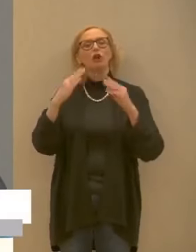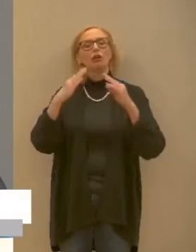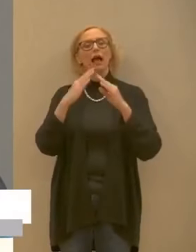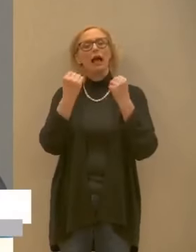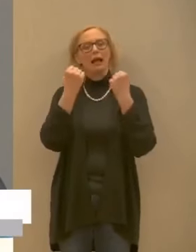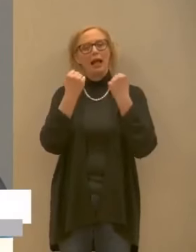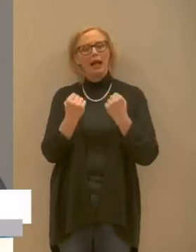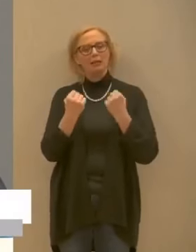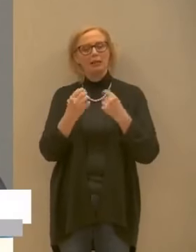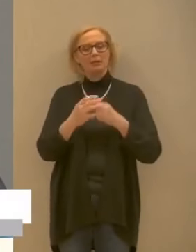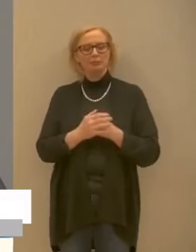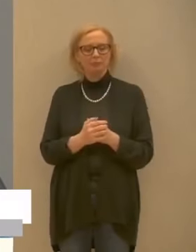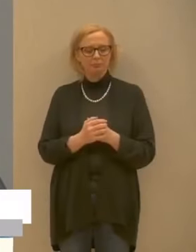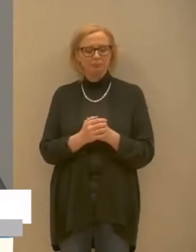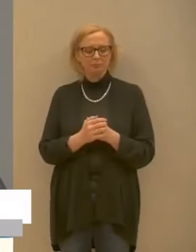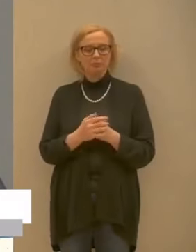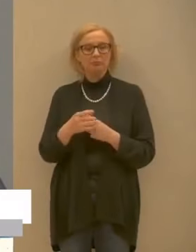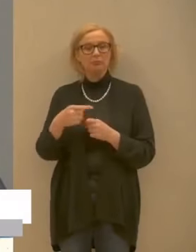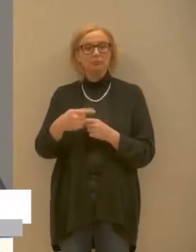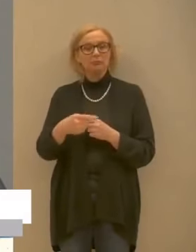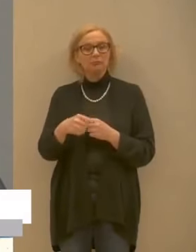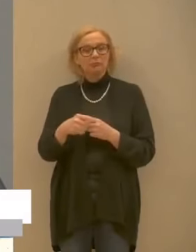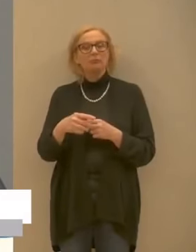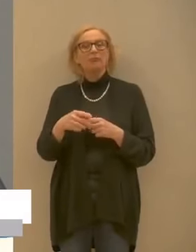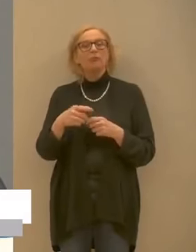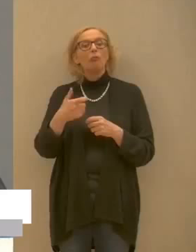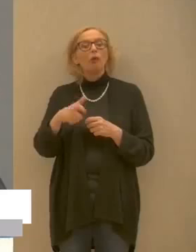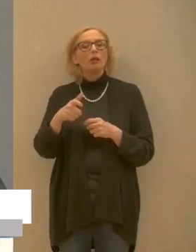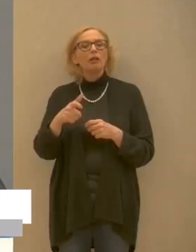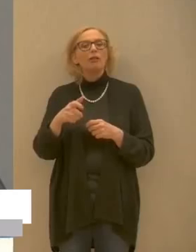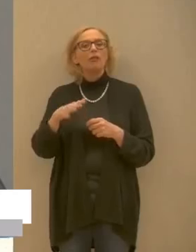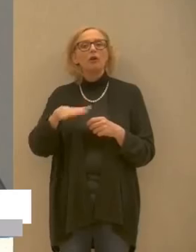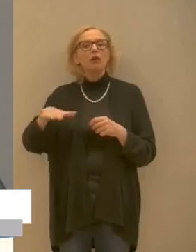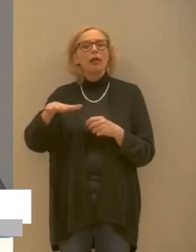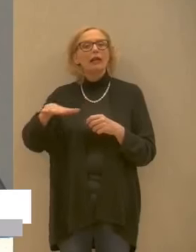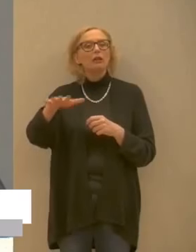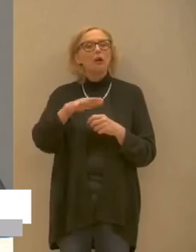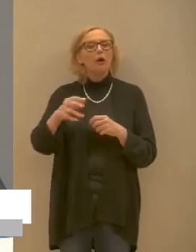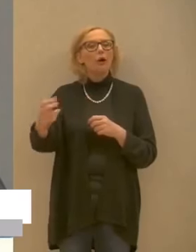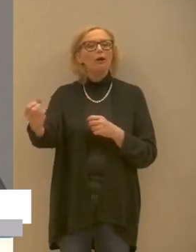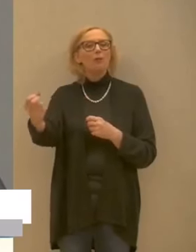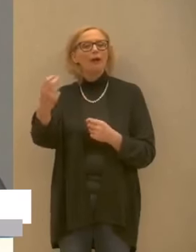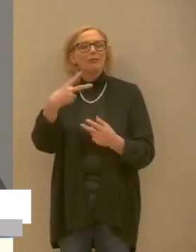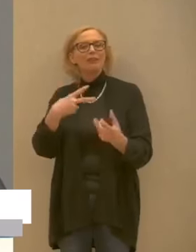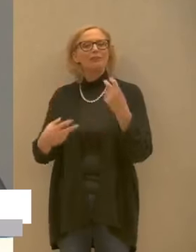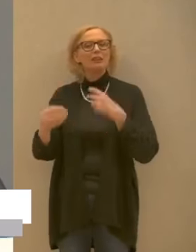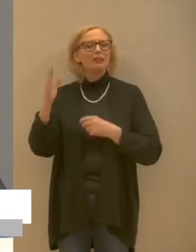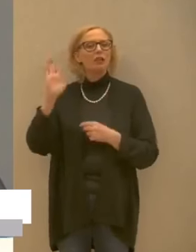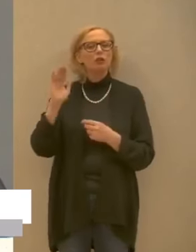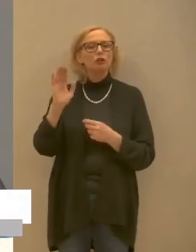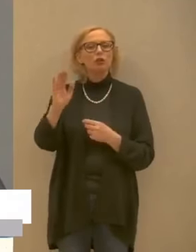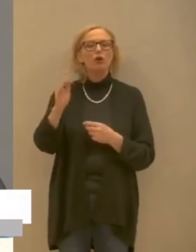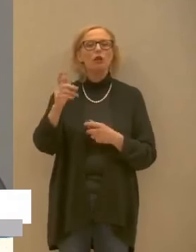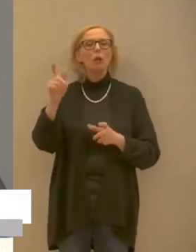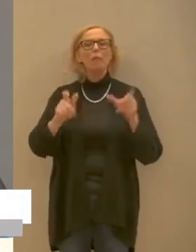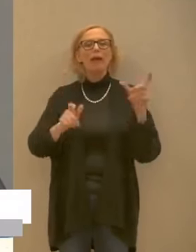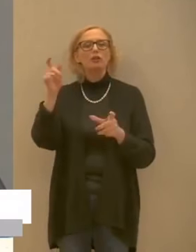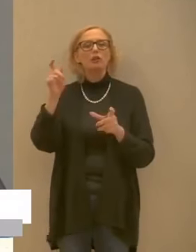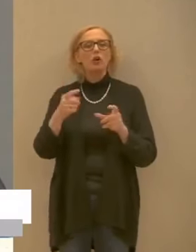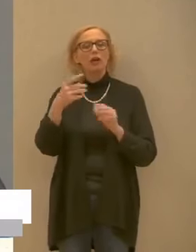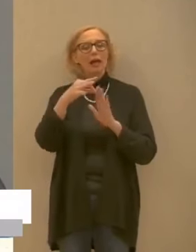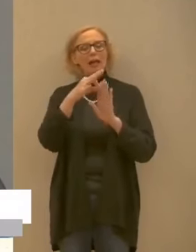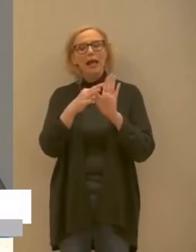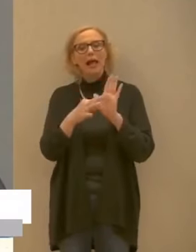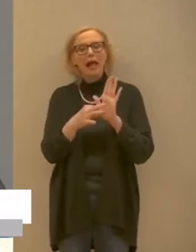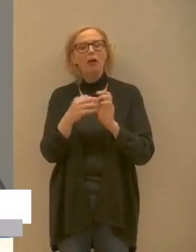Facciamo questo perché dai territori ci giungono segnali quotidiani di gente che non rispetta queste